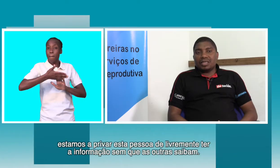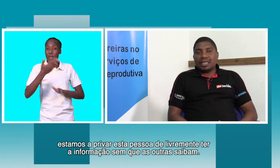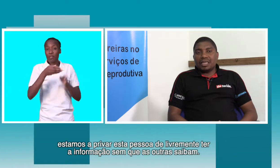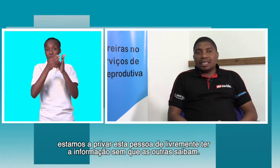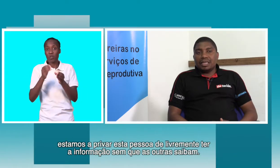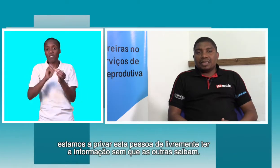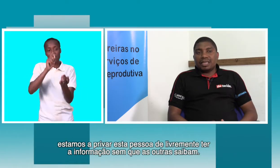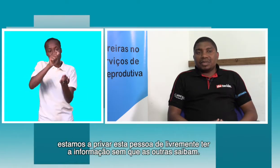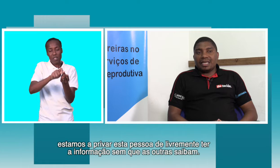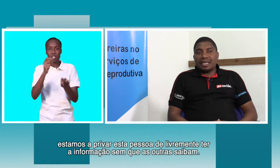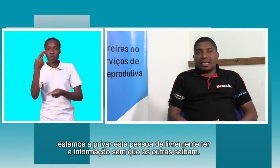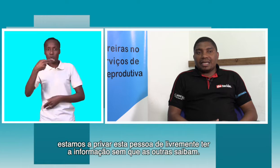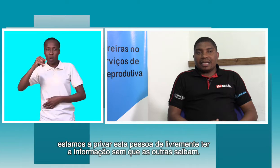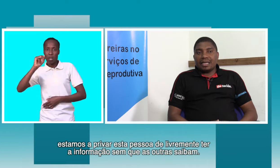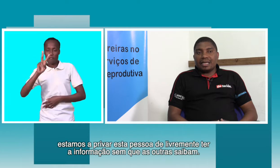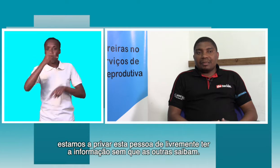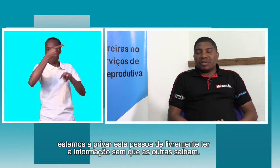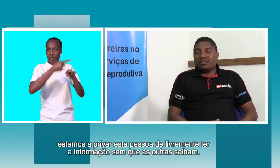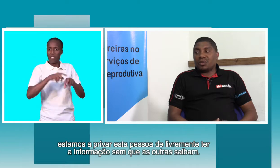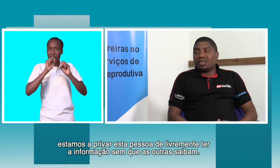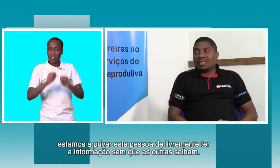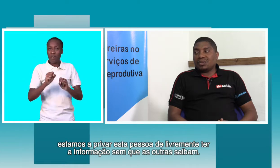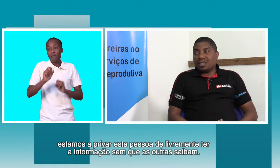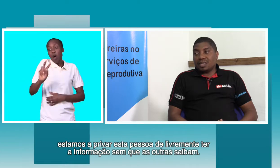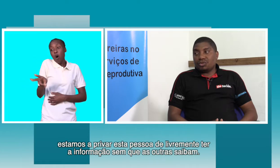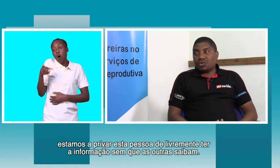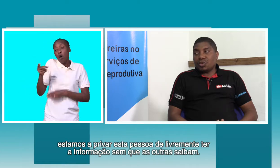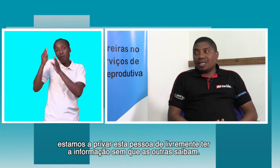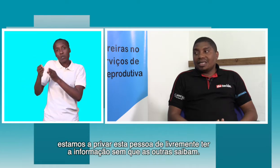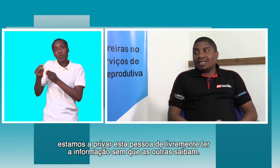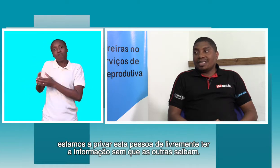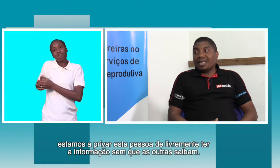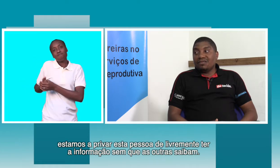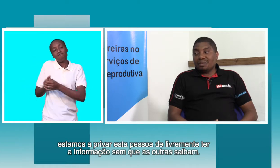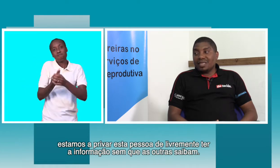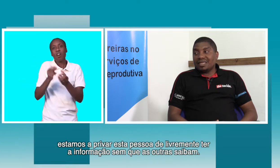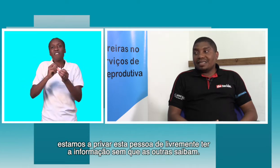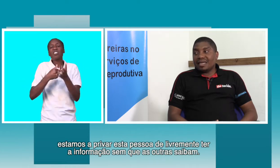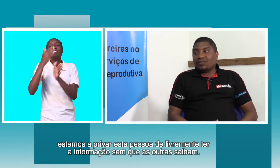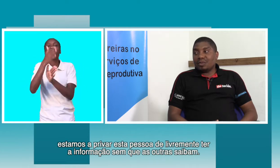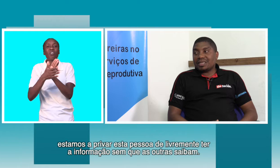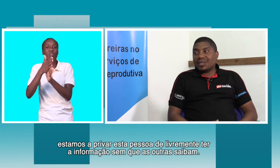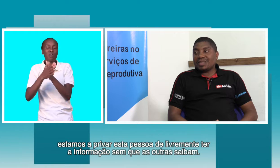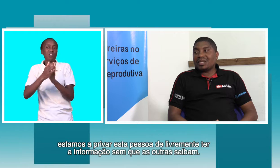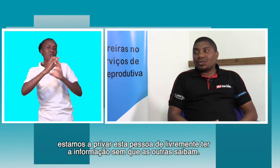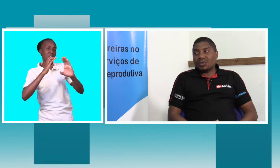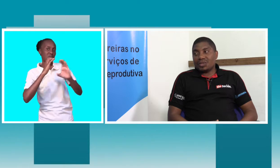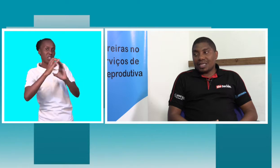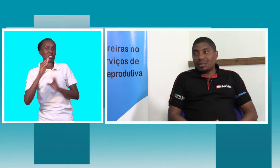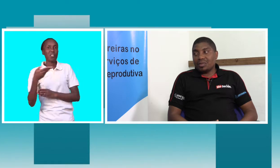a dizer que estamos aqui a privar o direito desta pessoa de livremente ter a informação sem que os outros saibam.